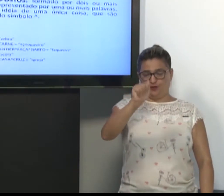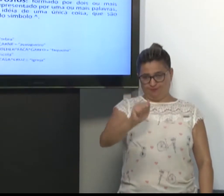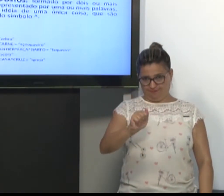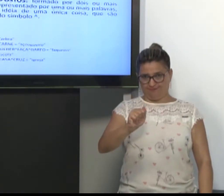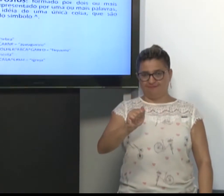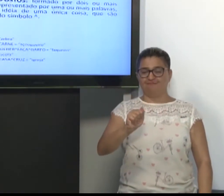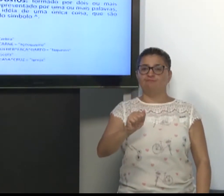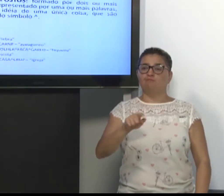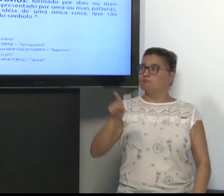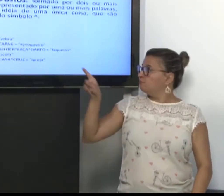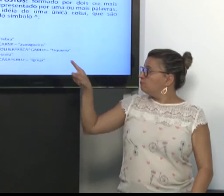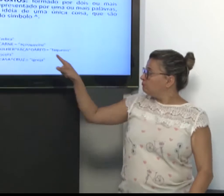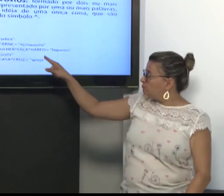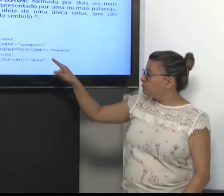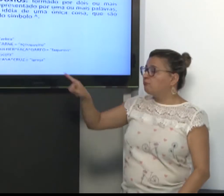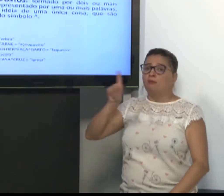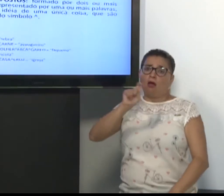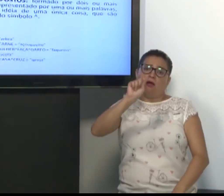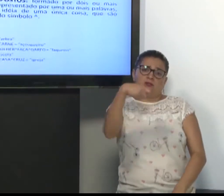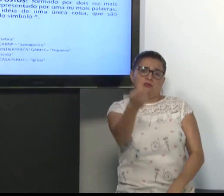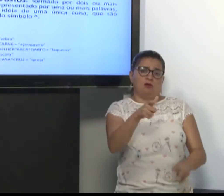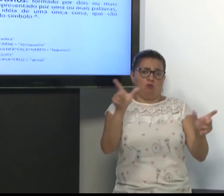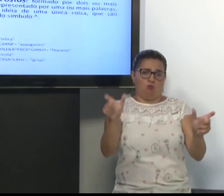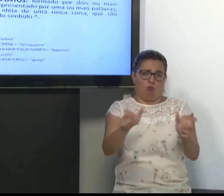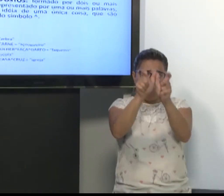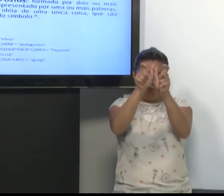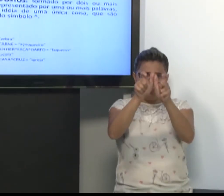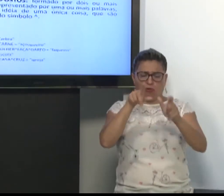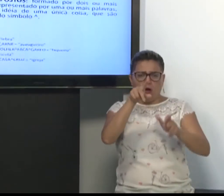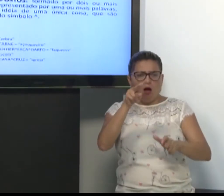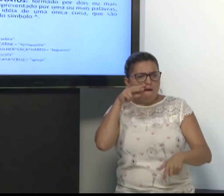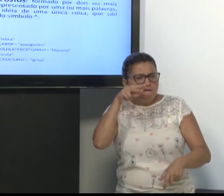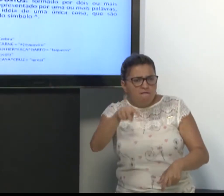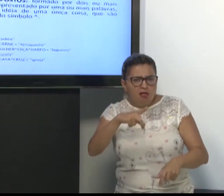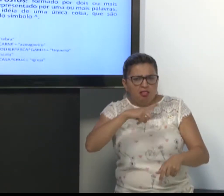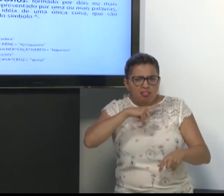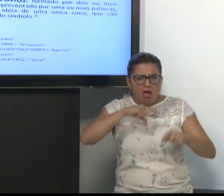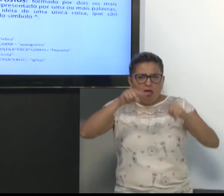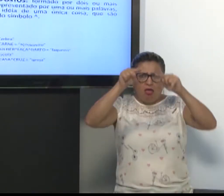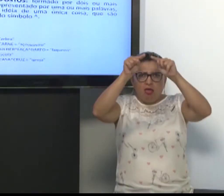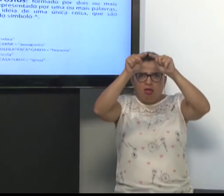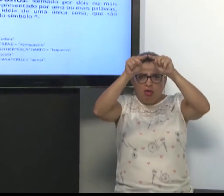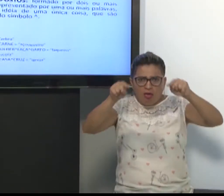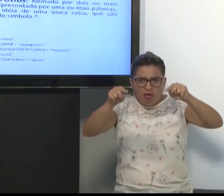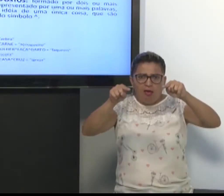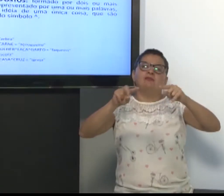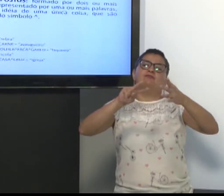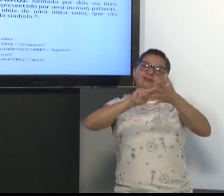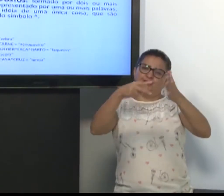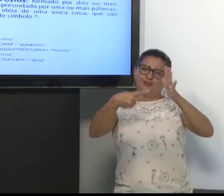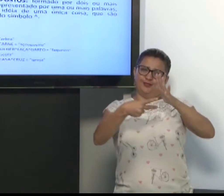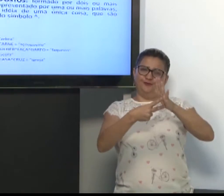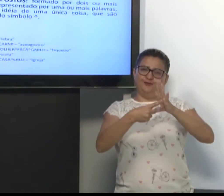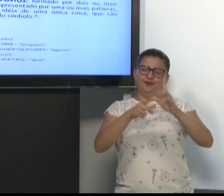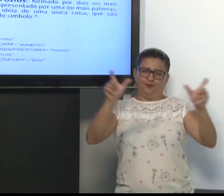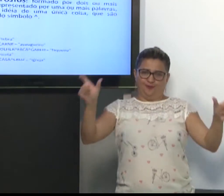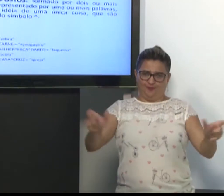Então, esse é um sinal composto. Se tem esse símbolo. No meio das